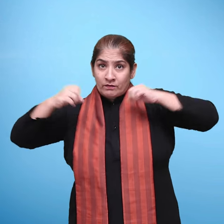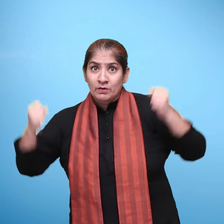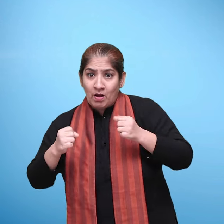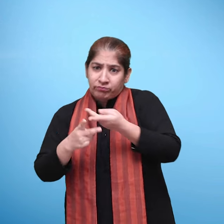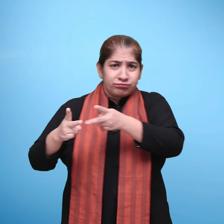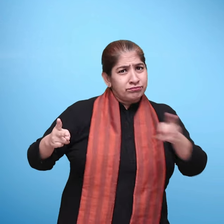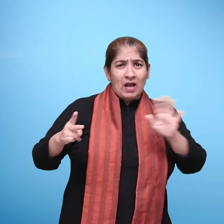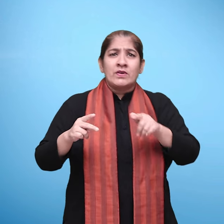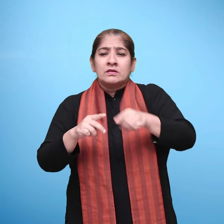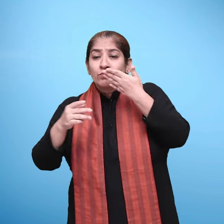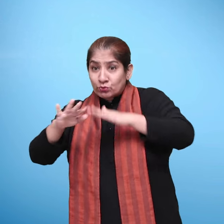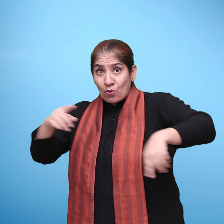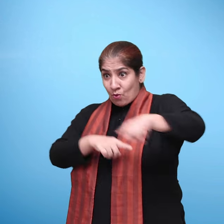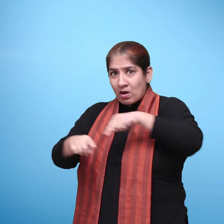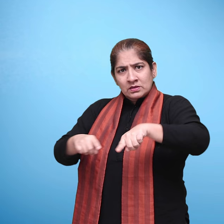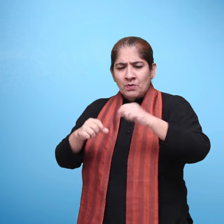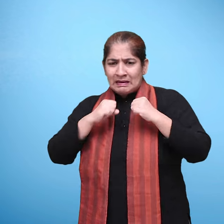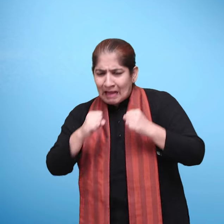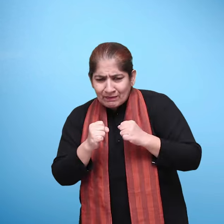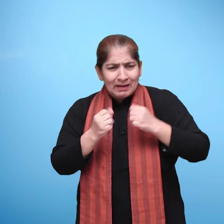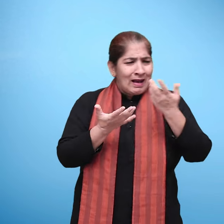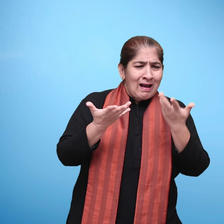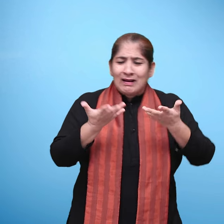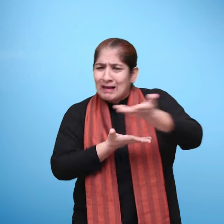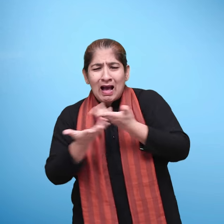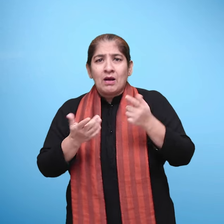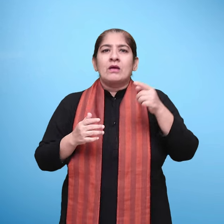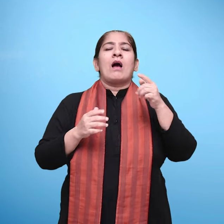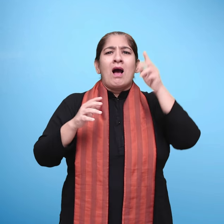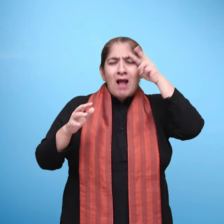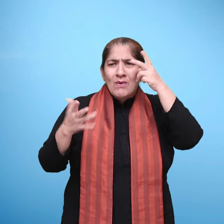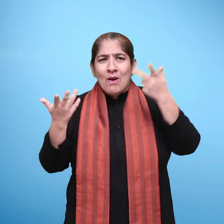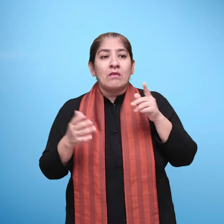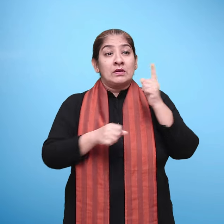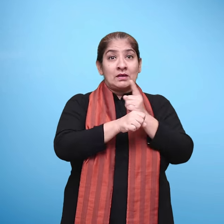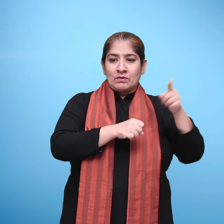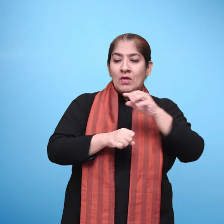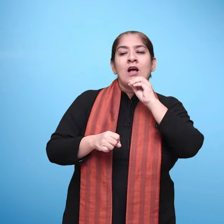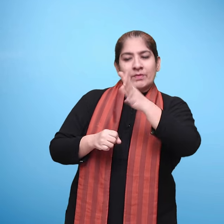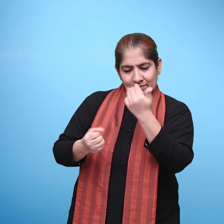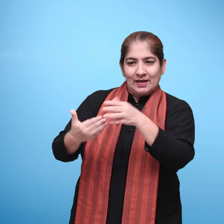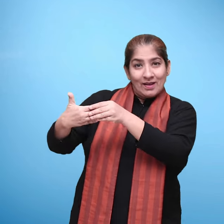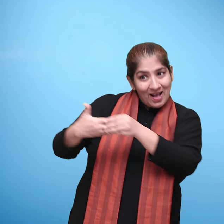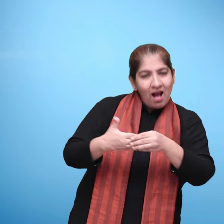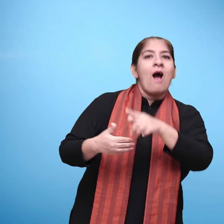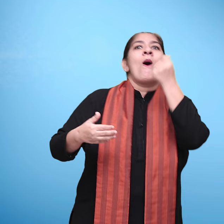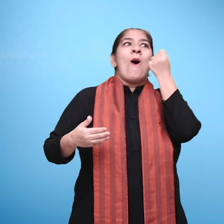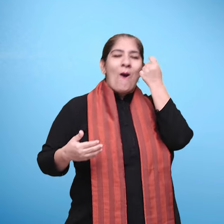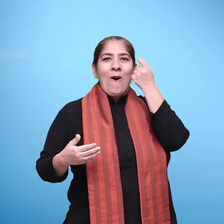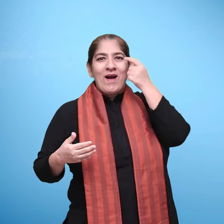गत्विधियों का उदेश है कि बच्चे जटल कार्य के लिए मौखिक निर्देशों को समझें और उसी कार्य के लिए दूसरों को